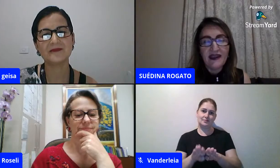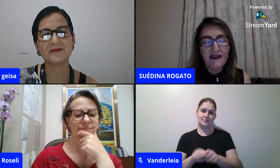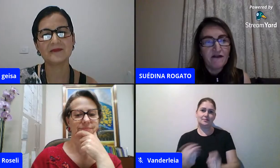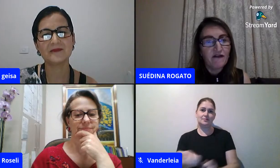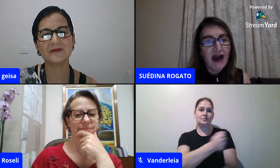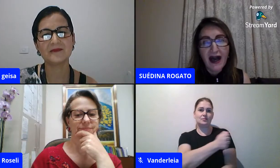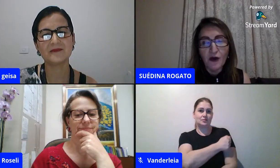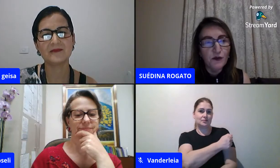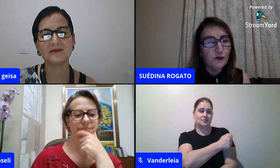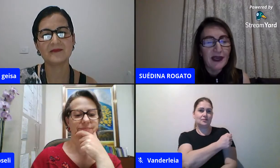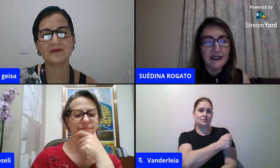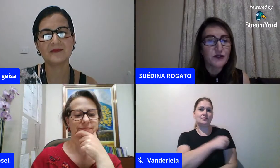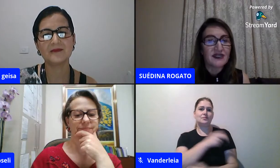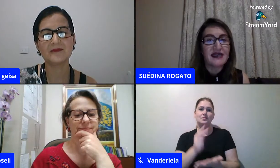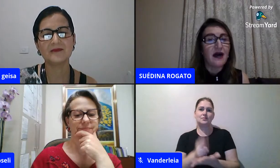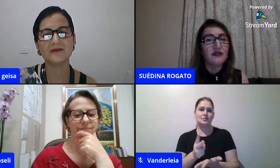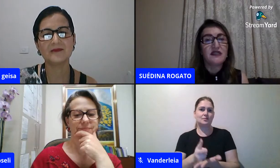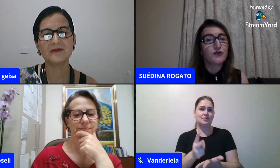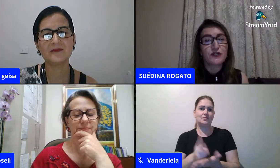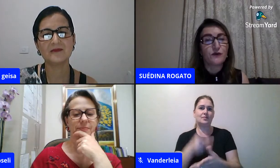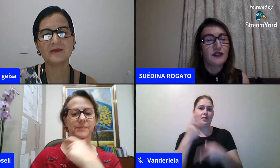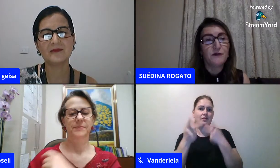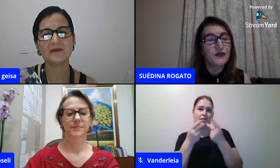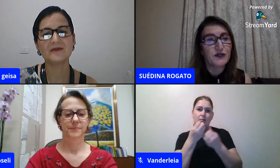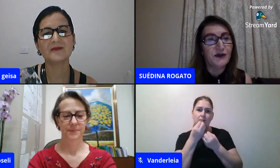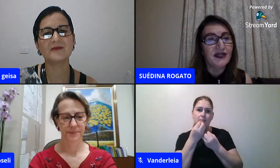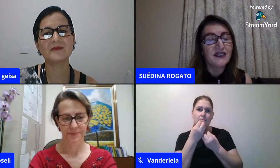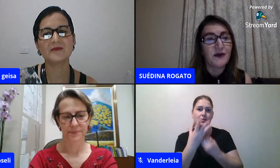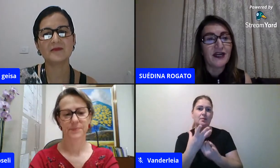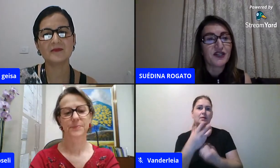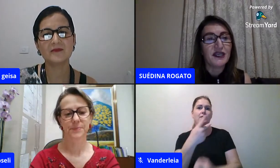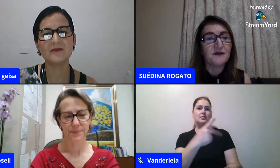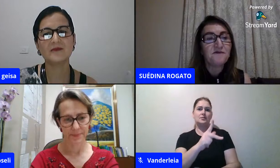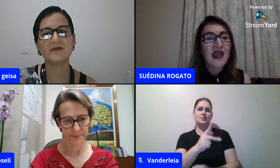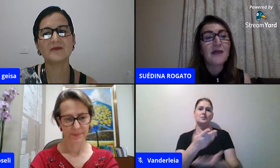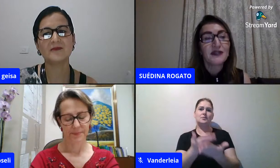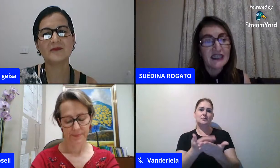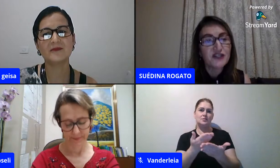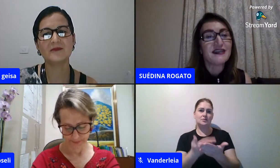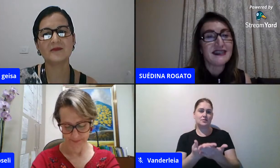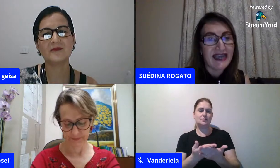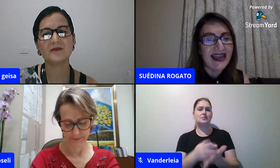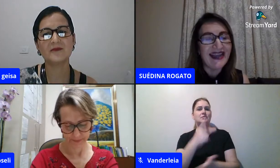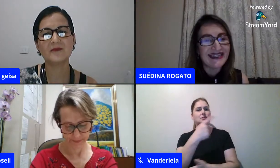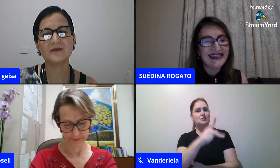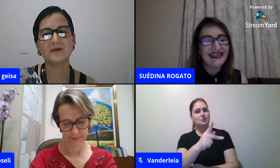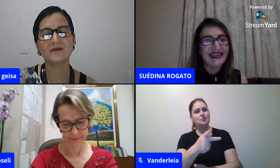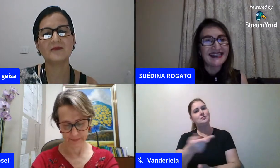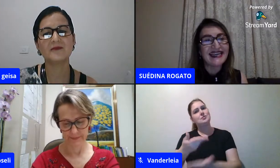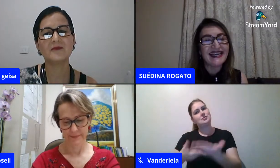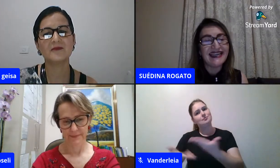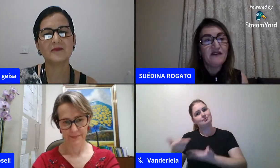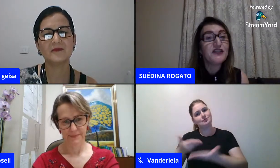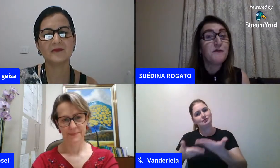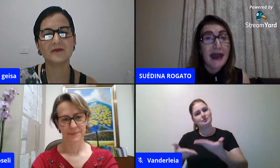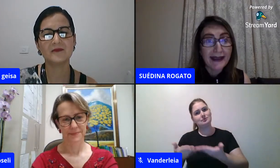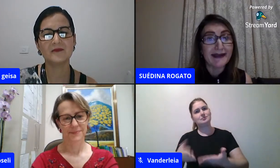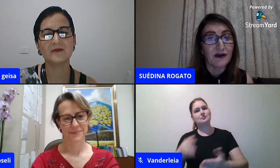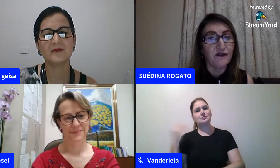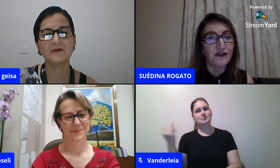aí sempre falam muito bem das suas aulas das suas contribuições eu acho que é importante fazer esse